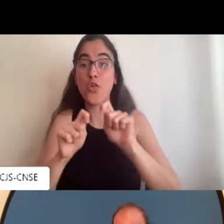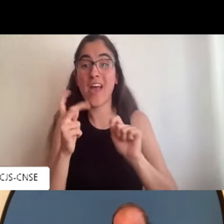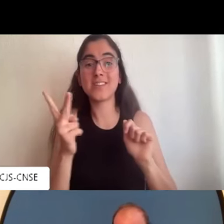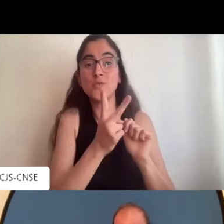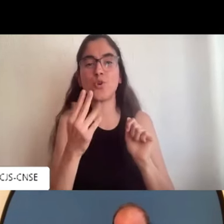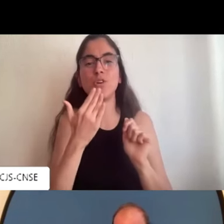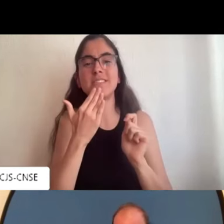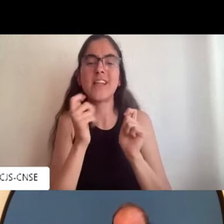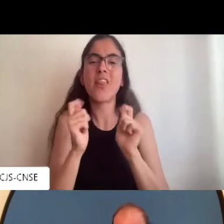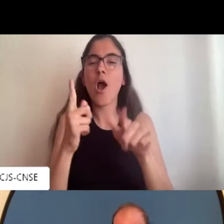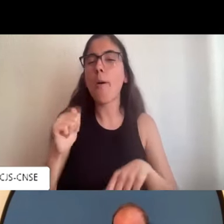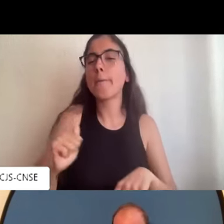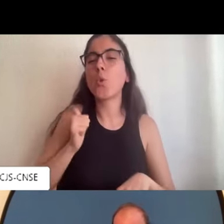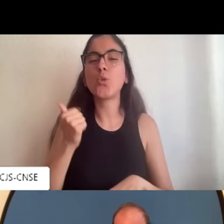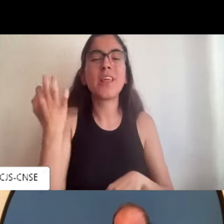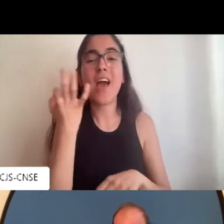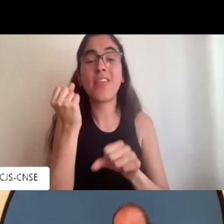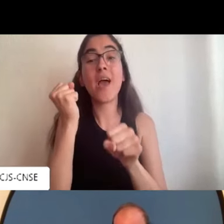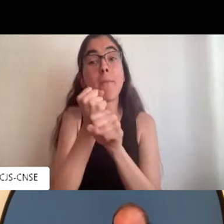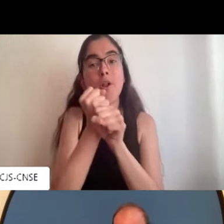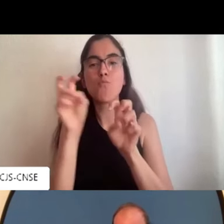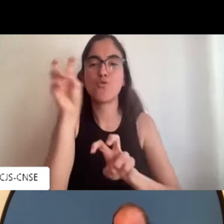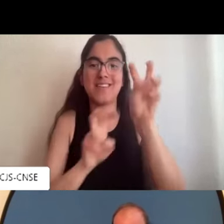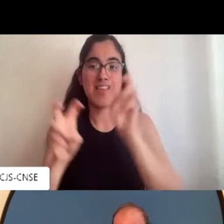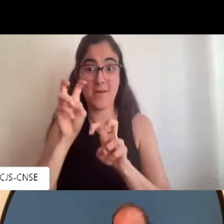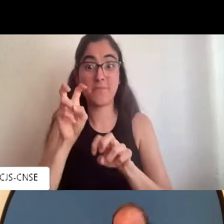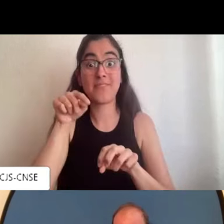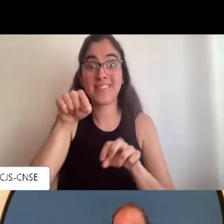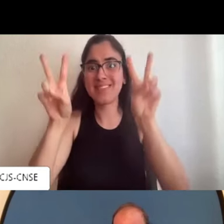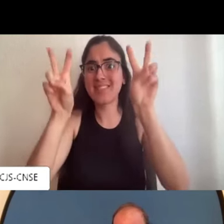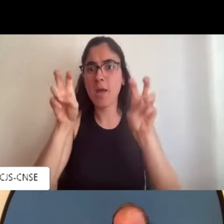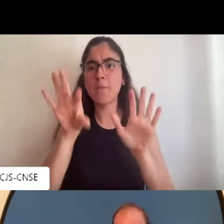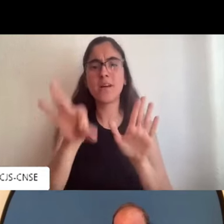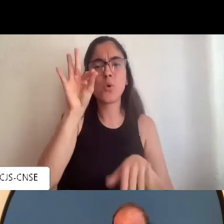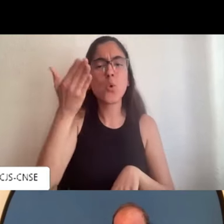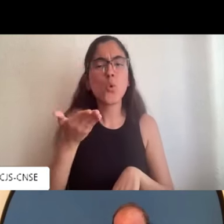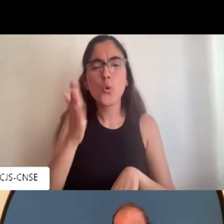empleo y asociacionismo unidos en la búsqueda de oportunidad.